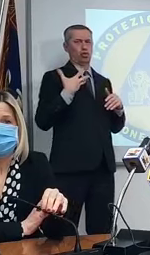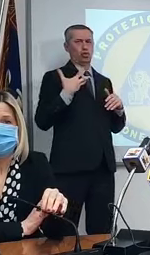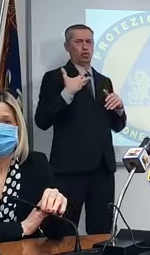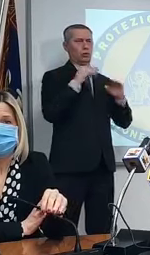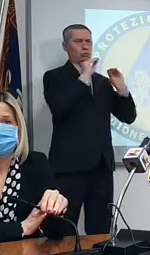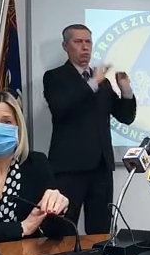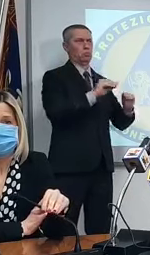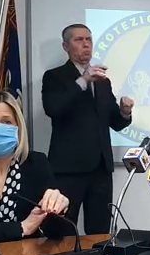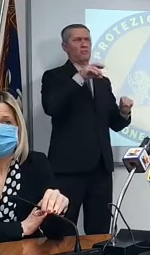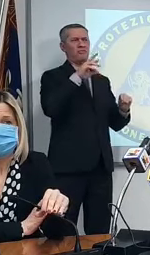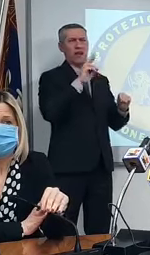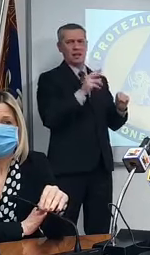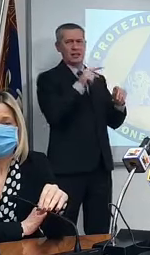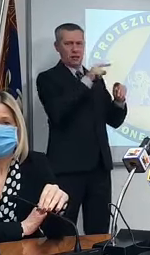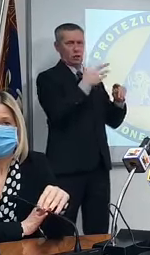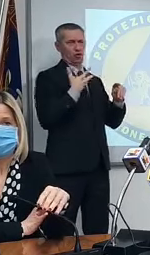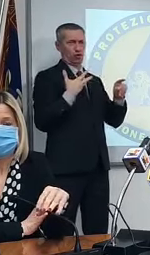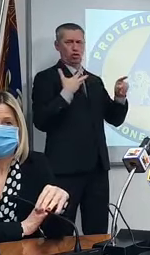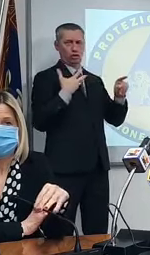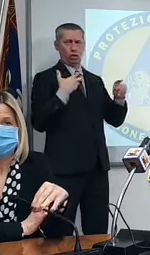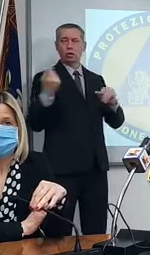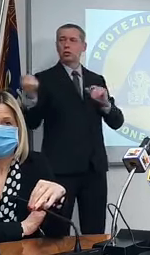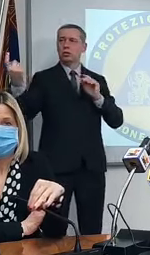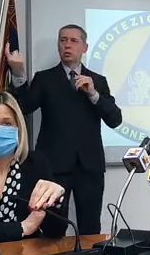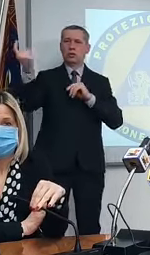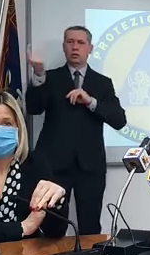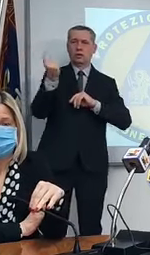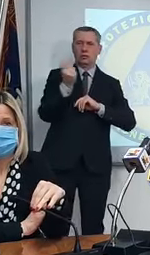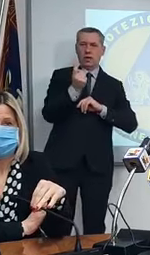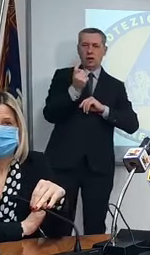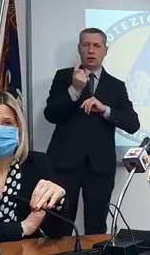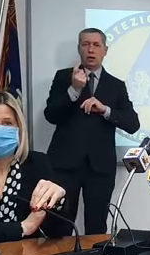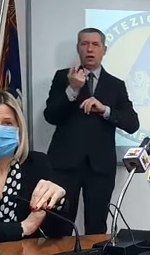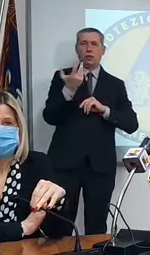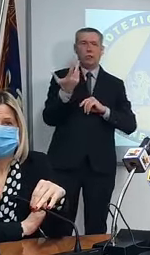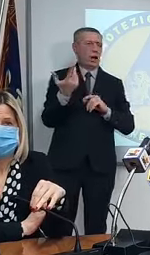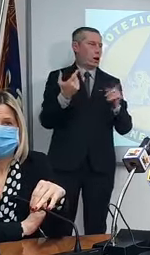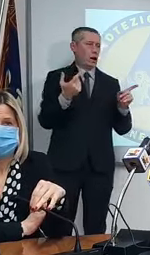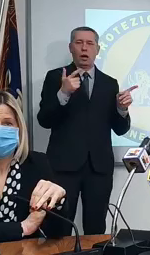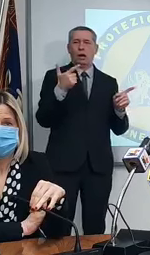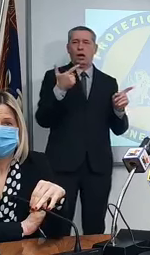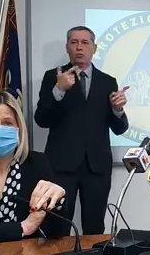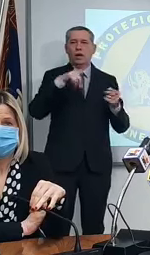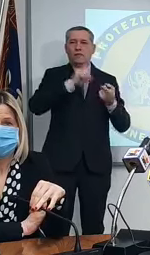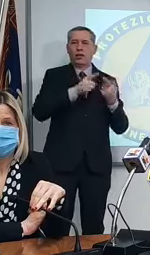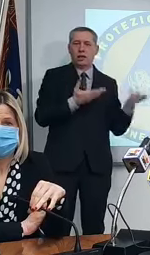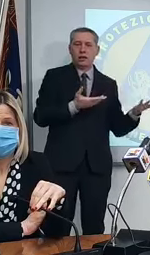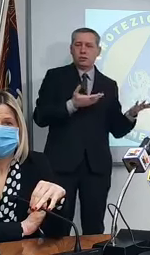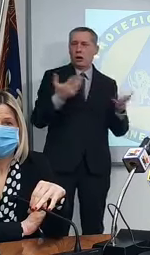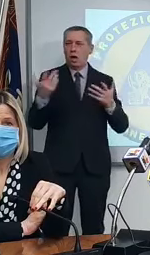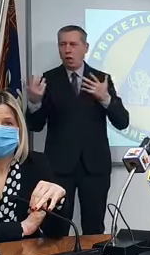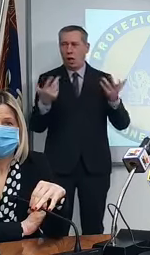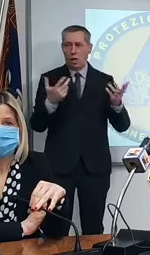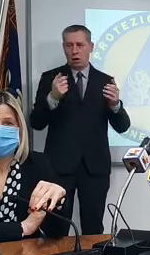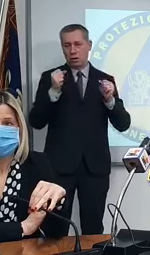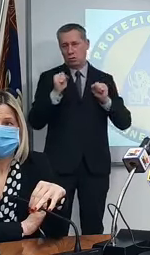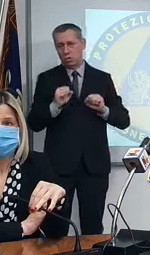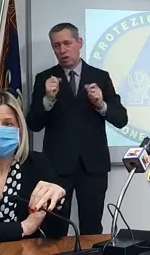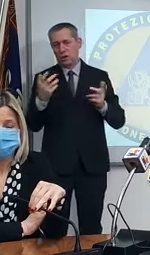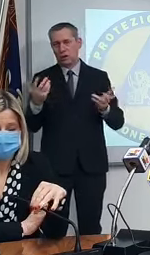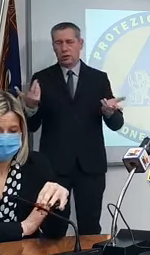sono i Pfizer che tornano cioè non è proprio come si può dire qualche pasticcio ci sarà sempre fino all'ultimo vaccinato